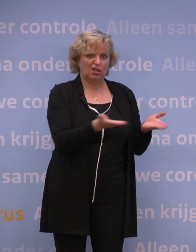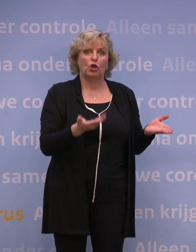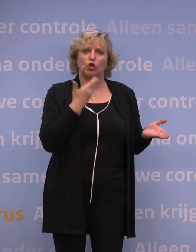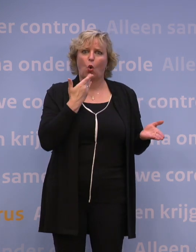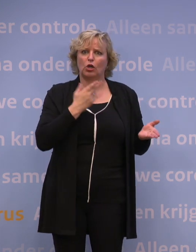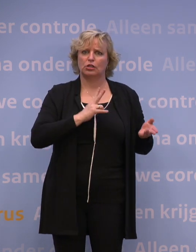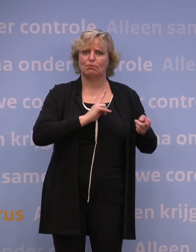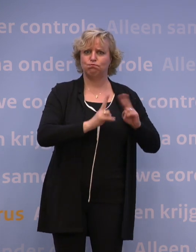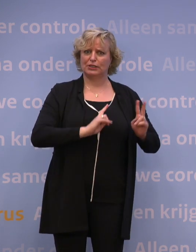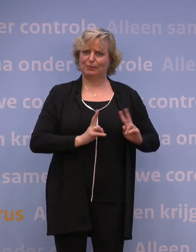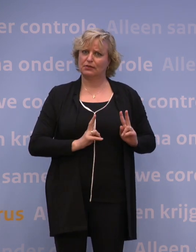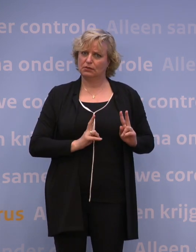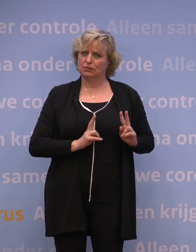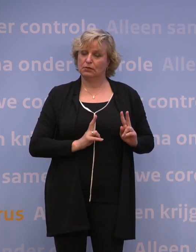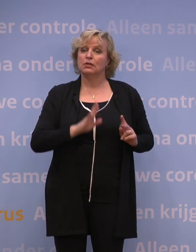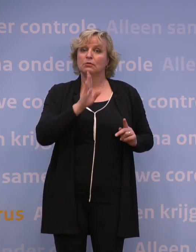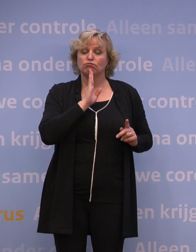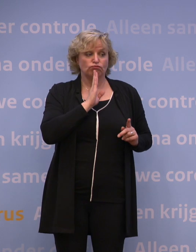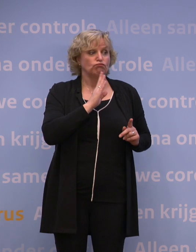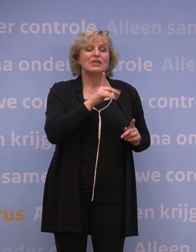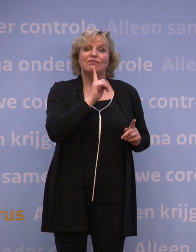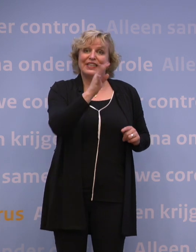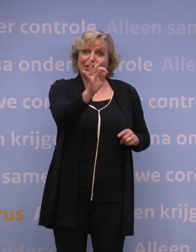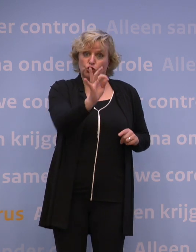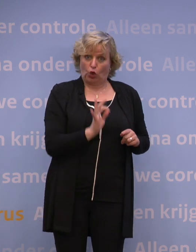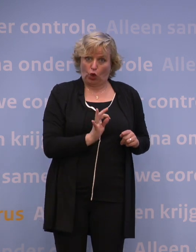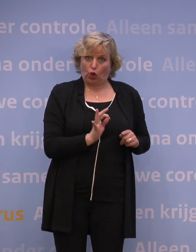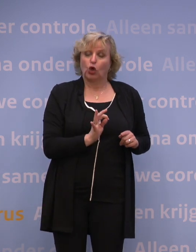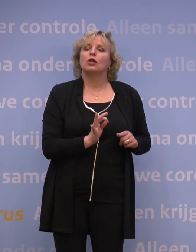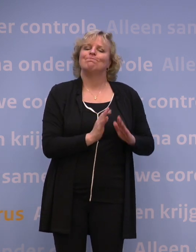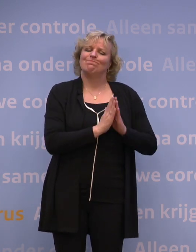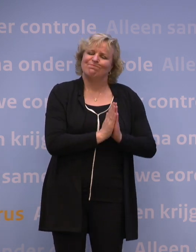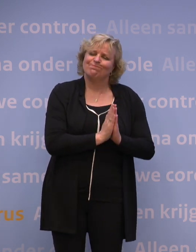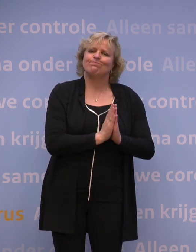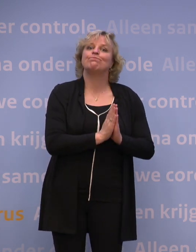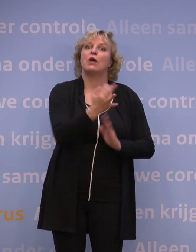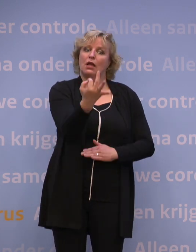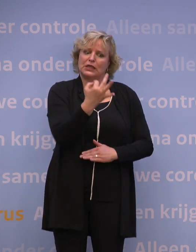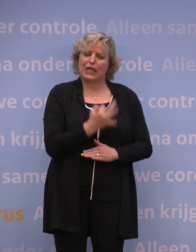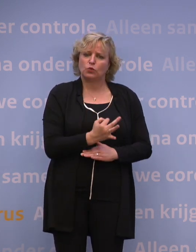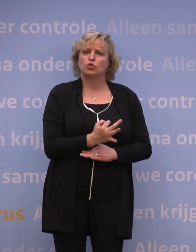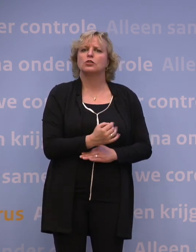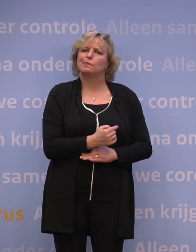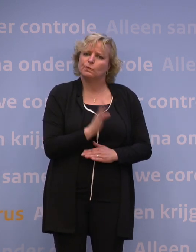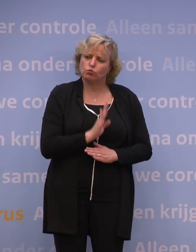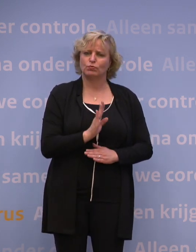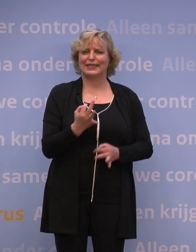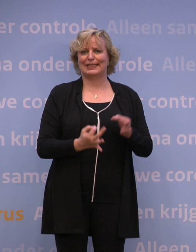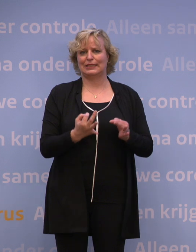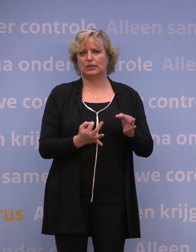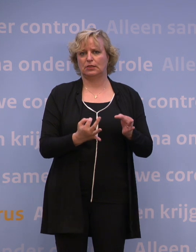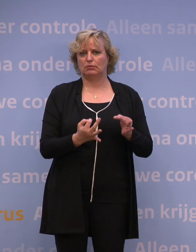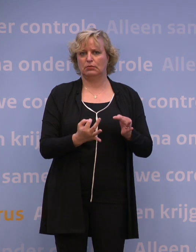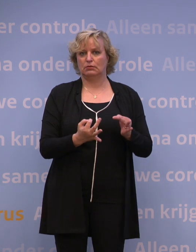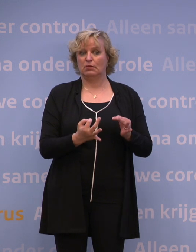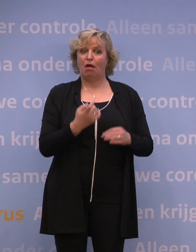die nu of later in de zomer terugkomt, doen we een dringende oproep om jezelf bij thuiskomst te laten testen. Heb